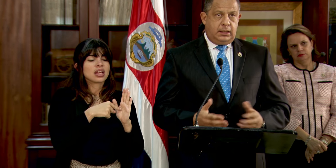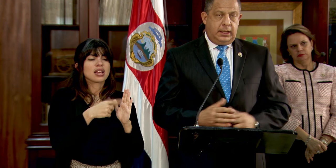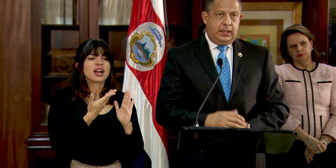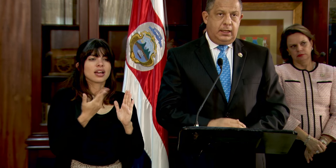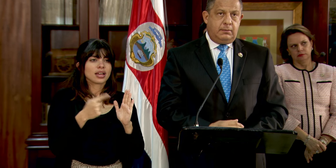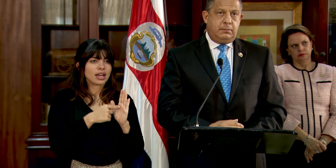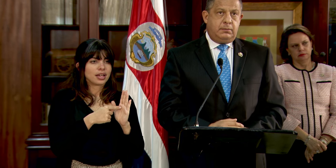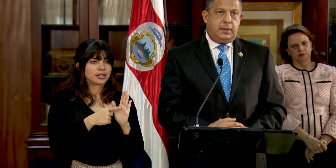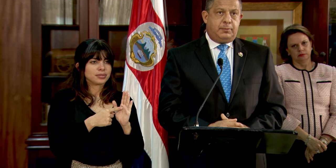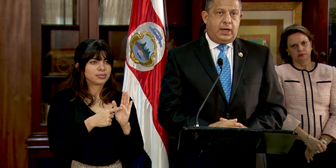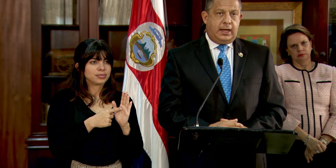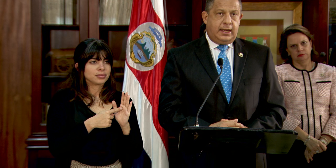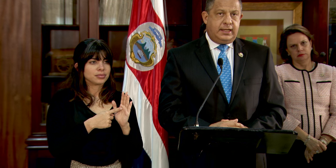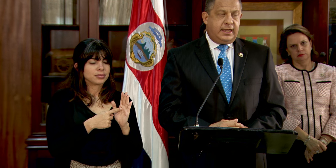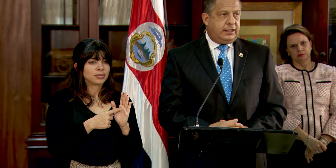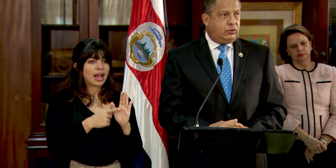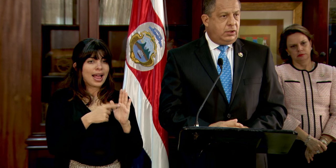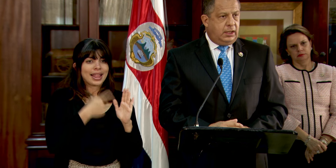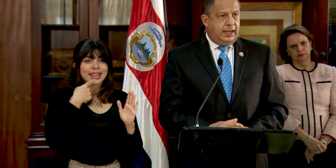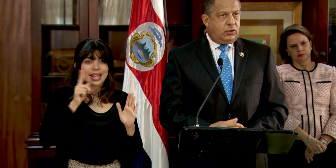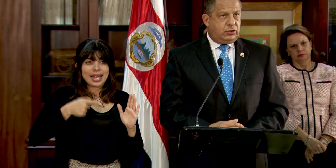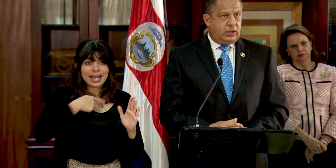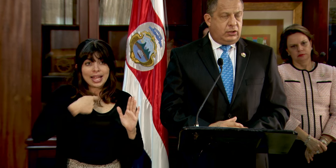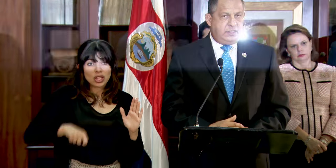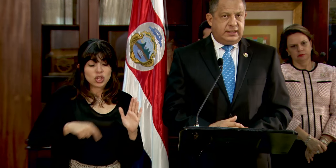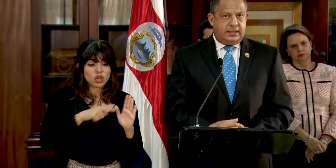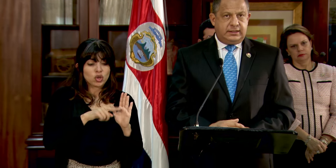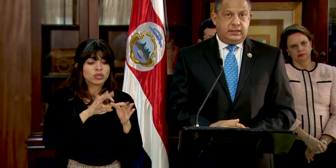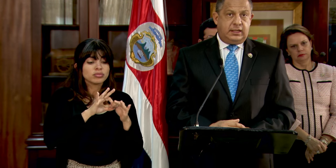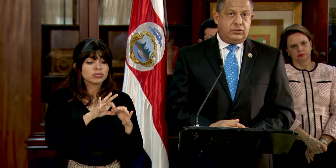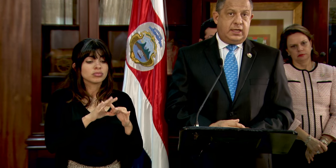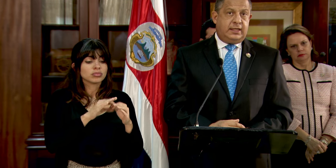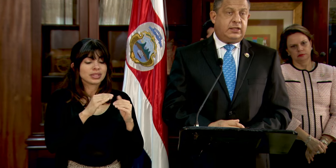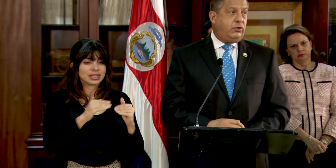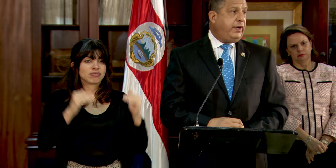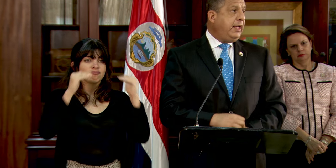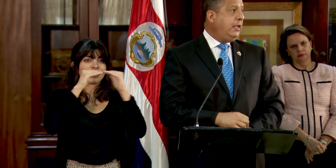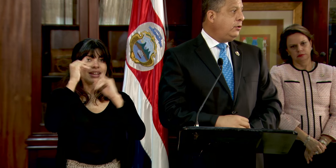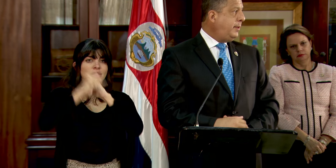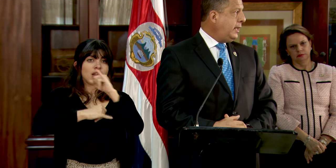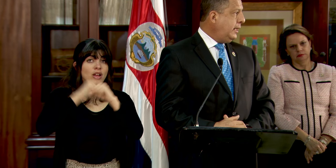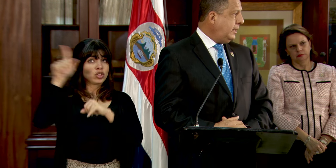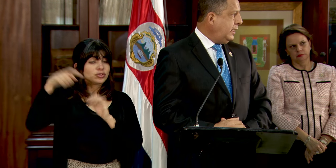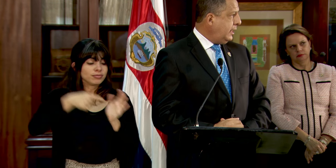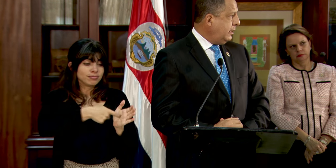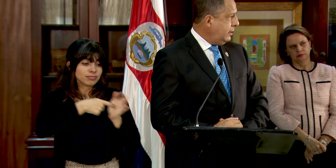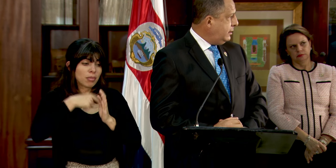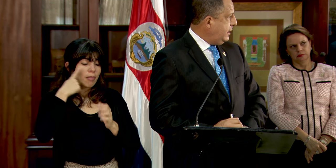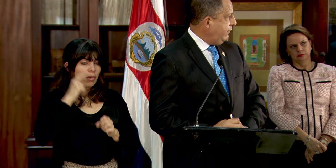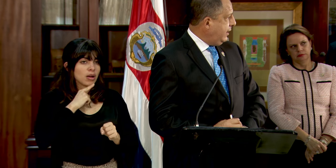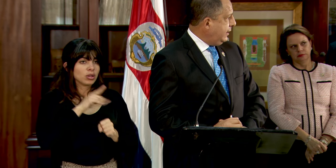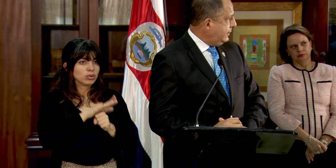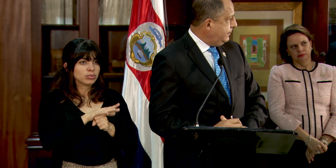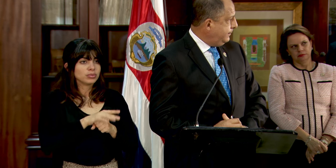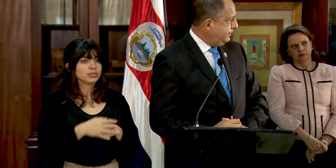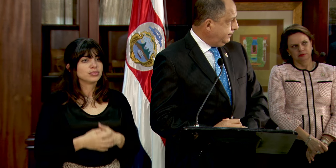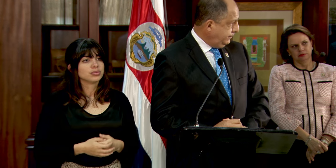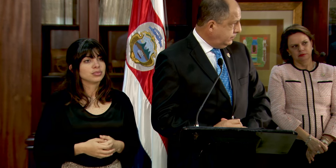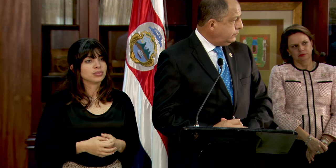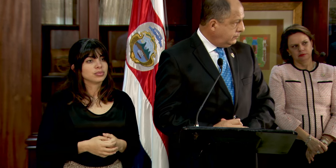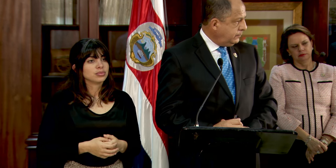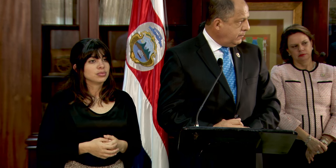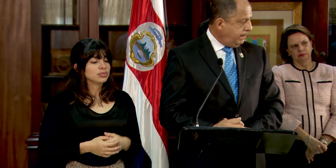decreto en lo que toca los estándares internacionales que son requeridos para que la técnica sea eficaz.